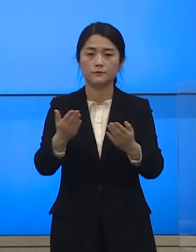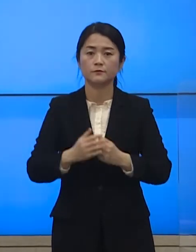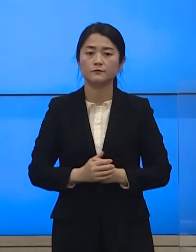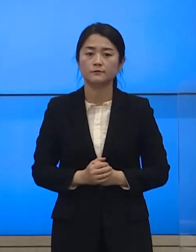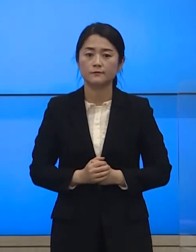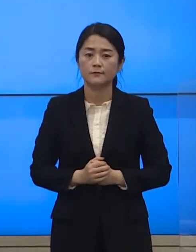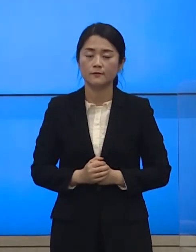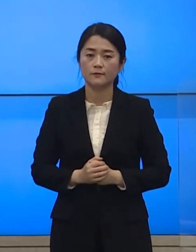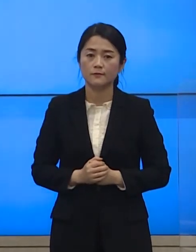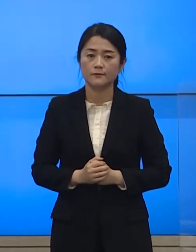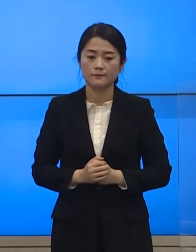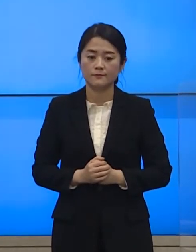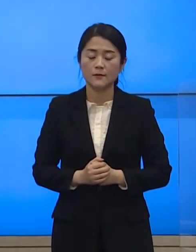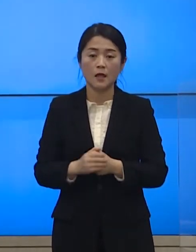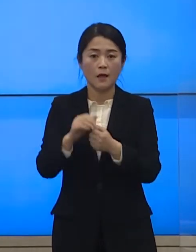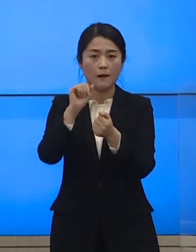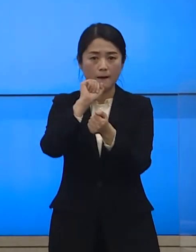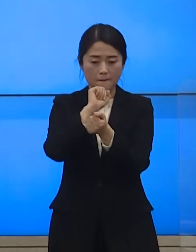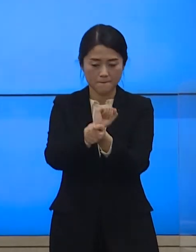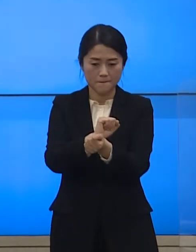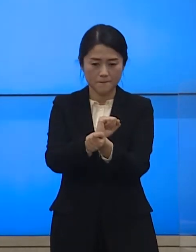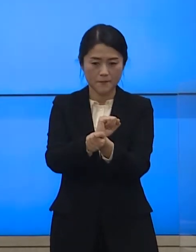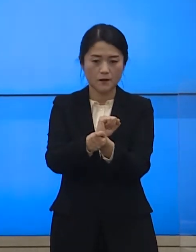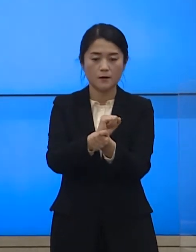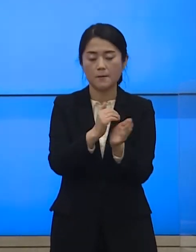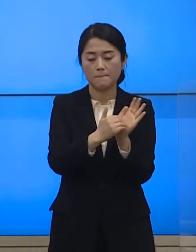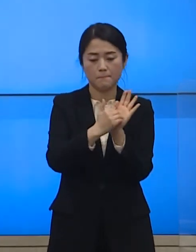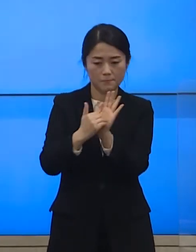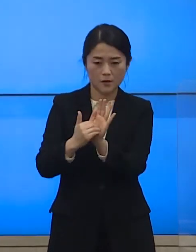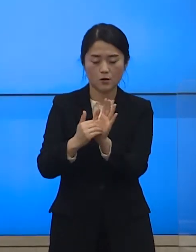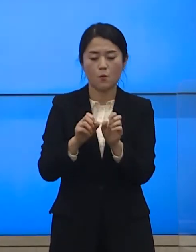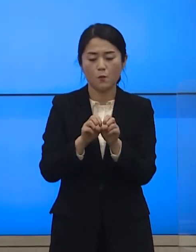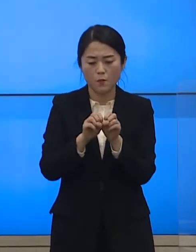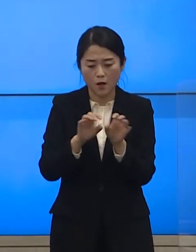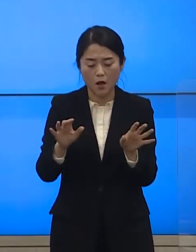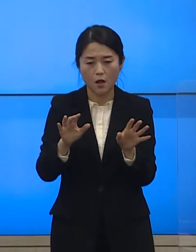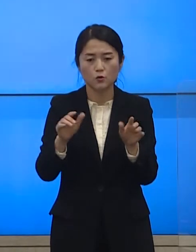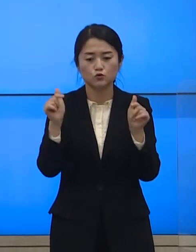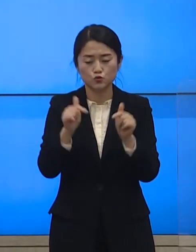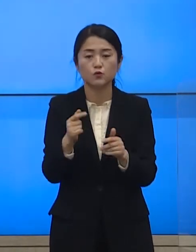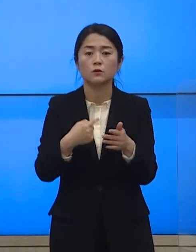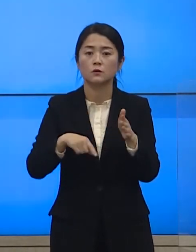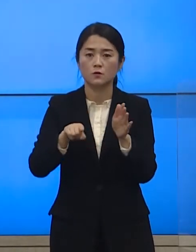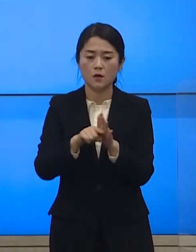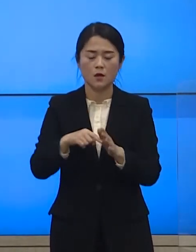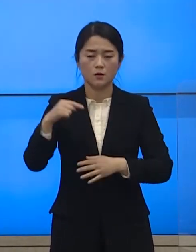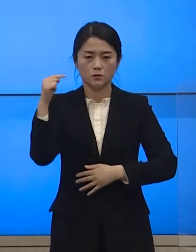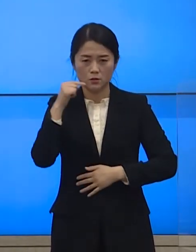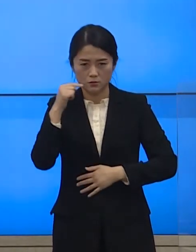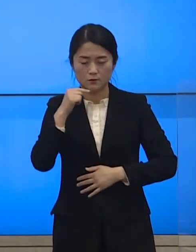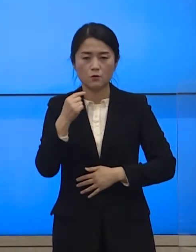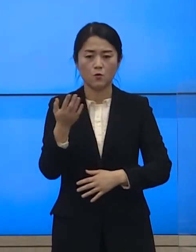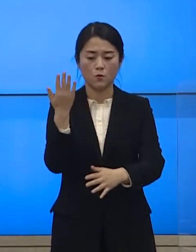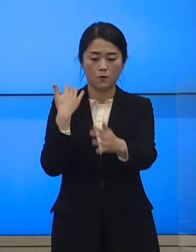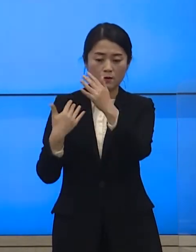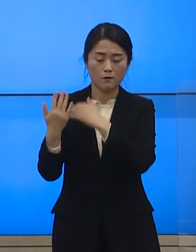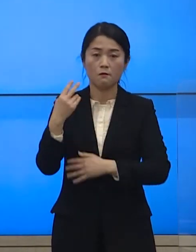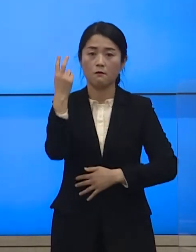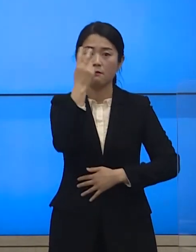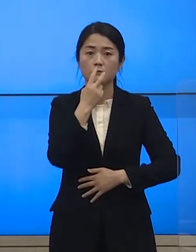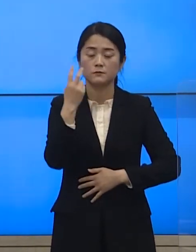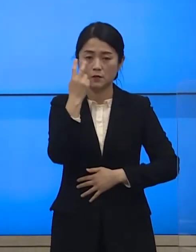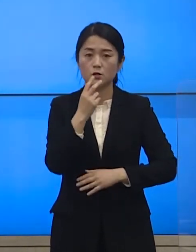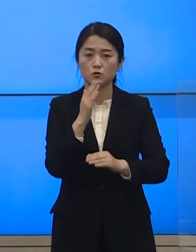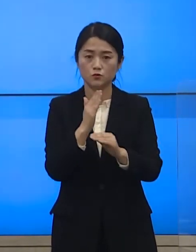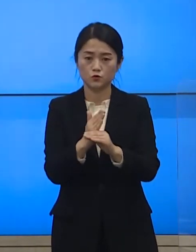감염 예방 및 추가 전파를 최소화하기 위해 철저한 역학조사를 진행하고